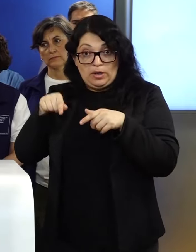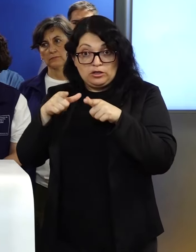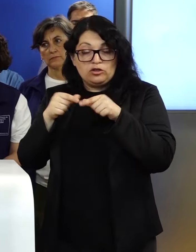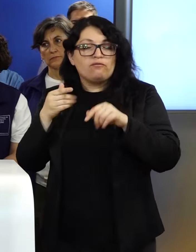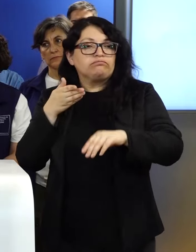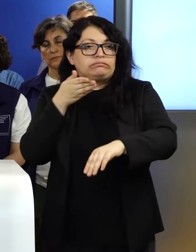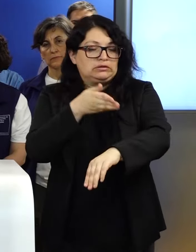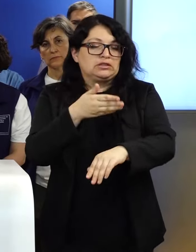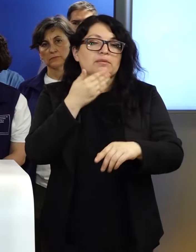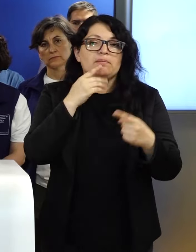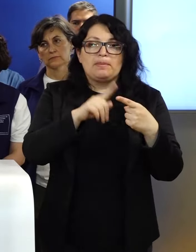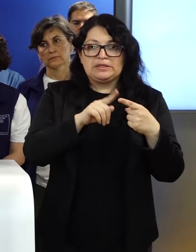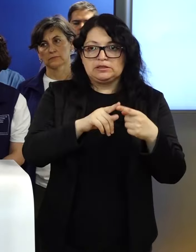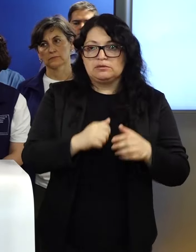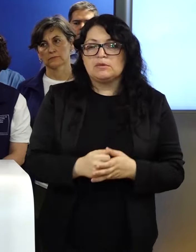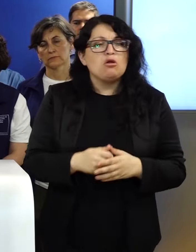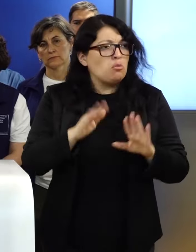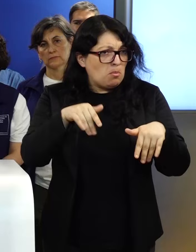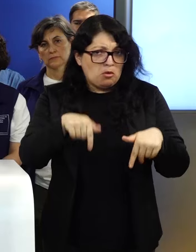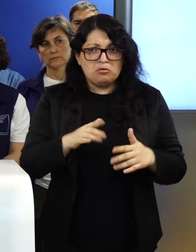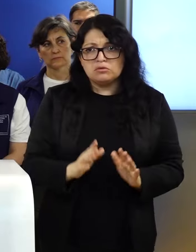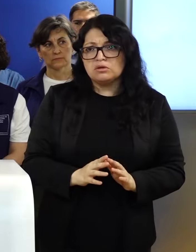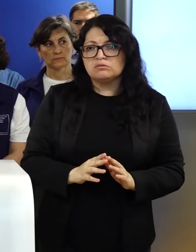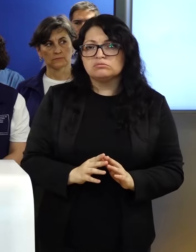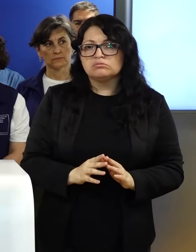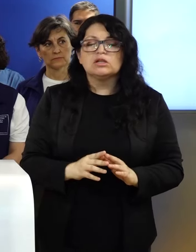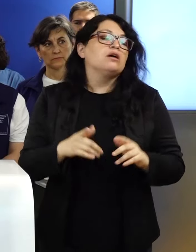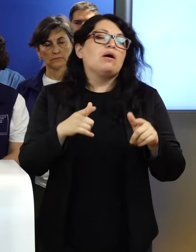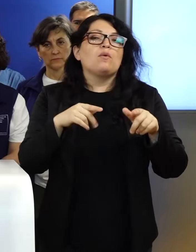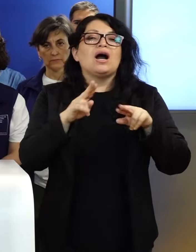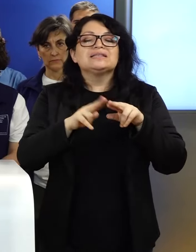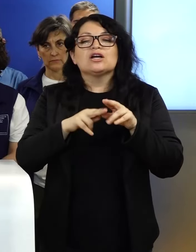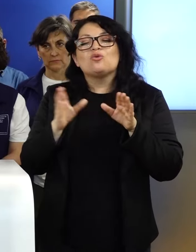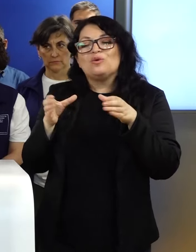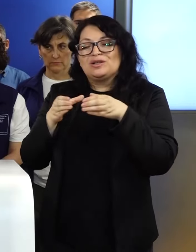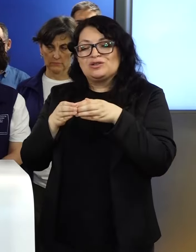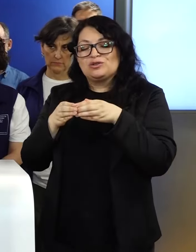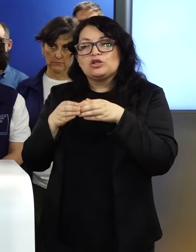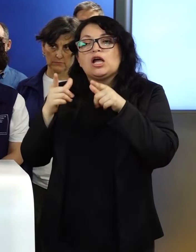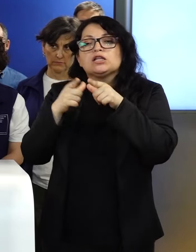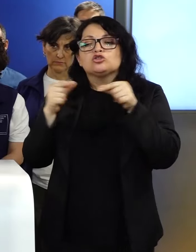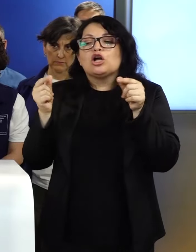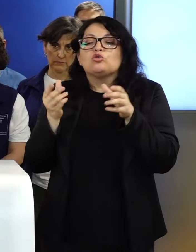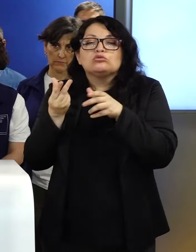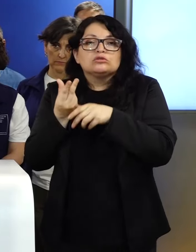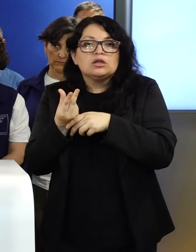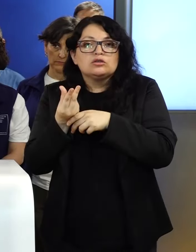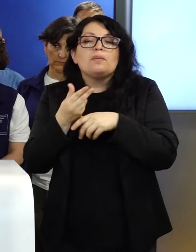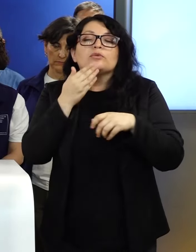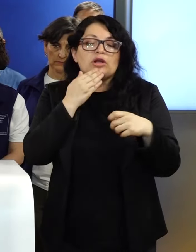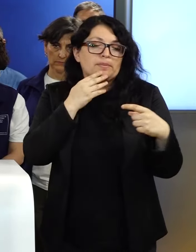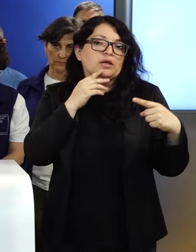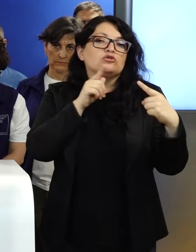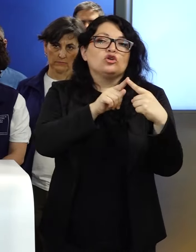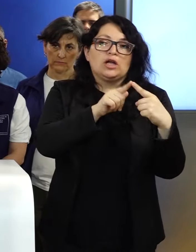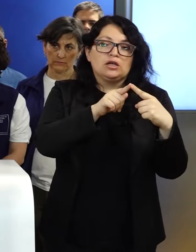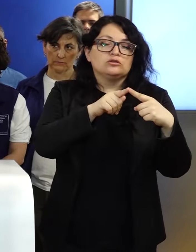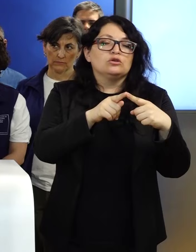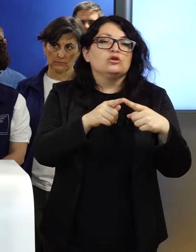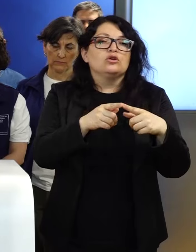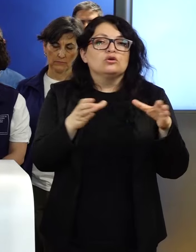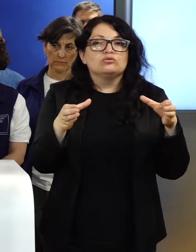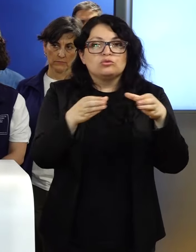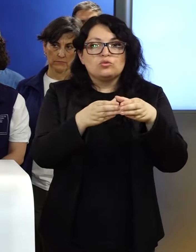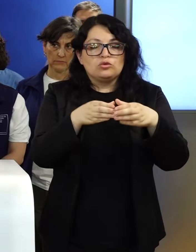nacional, como hicimos hoy día, ¿no? Un Cogrid nacional más reducido, coordinado con un Cogrid regional